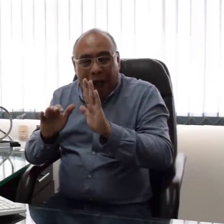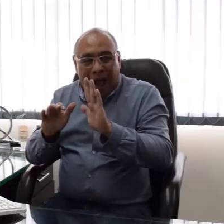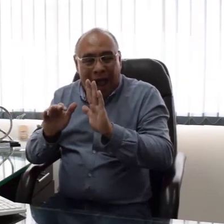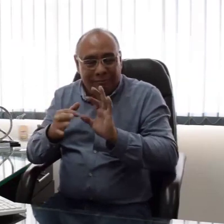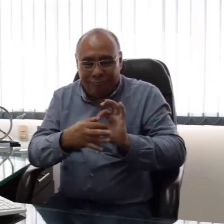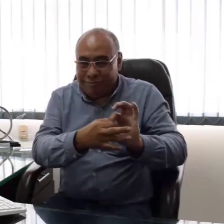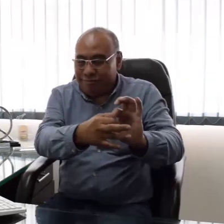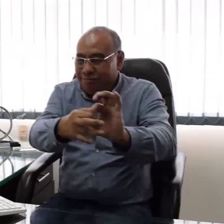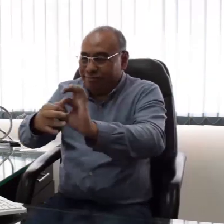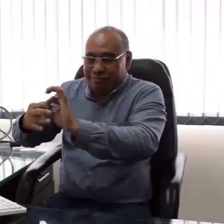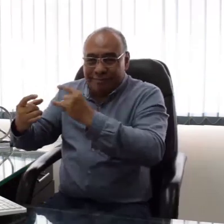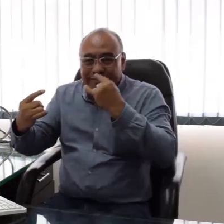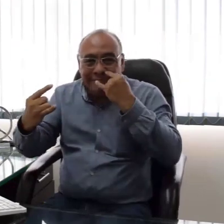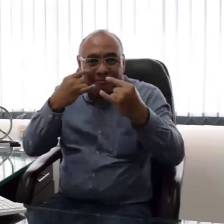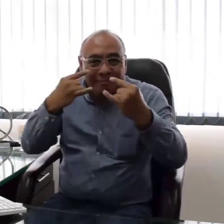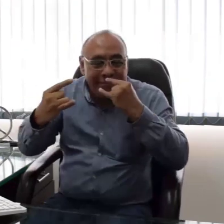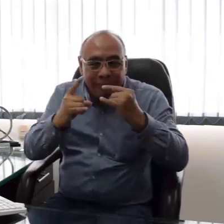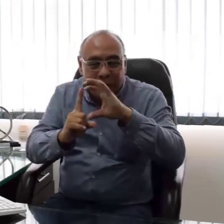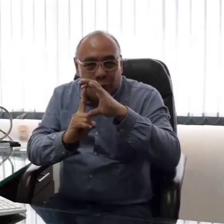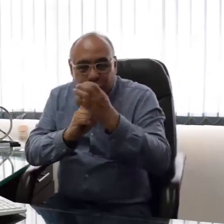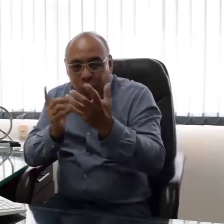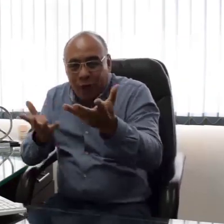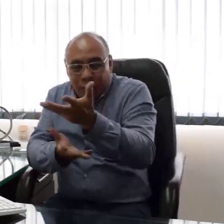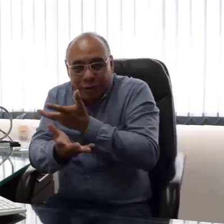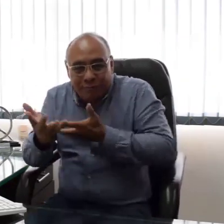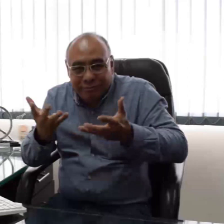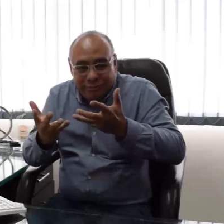e intereses comunes a través de la vivencia de la sordera.